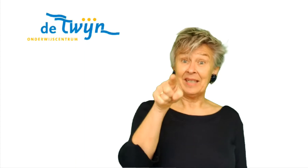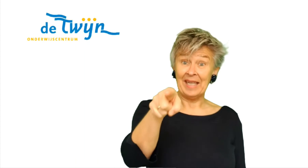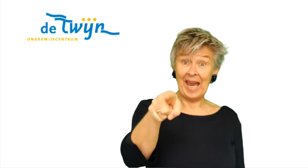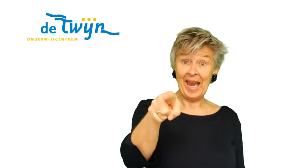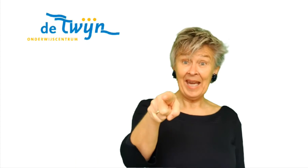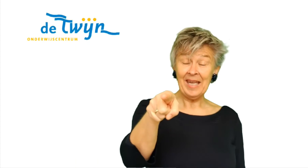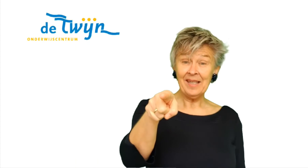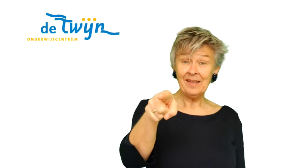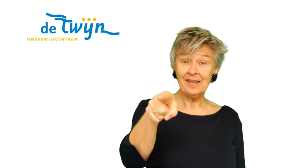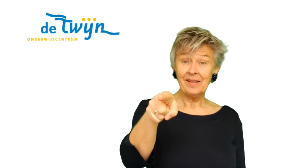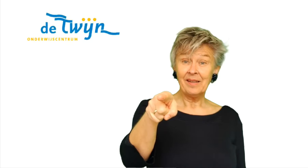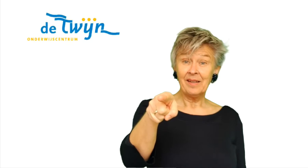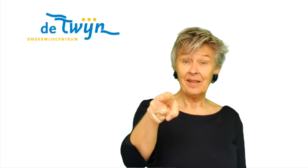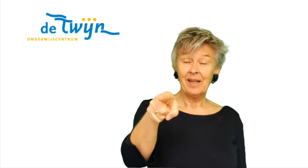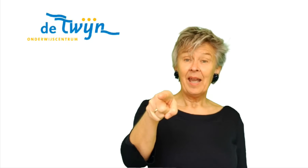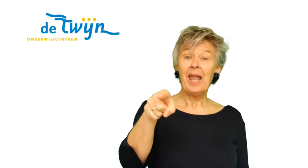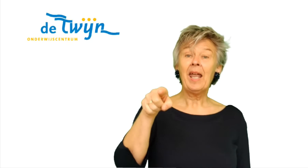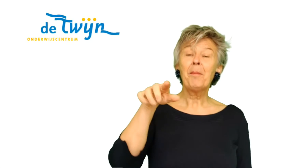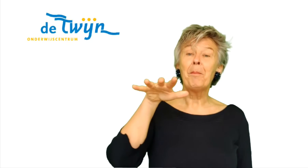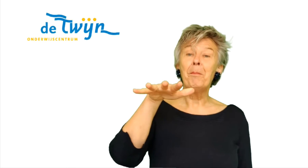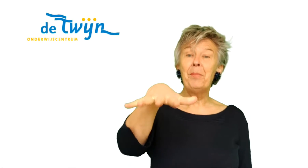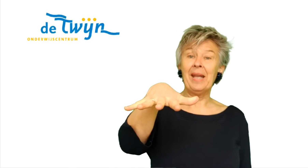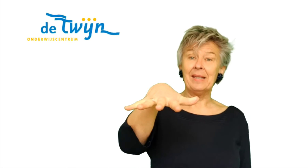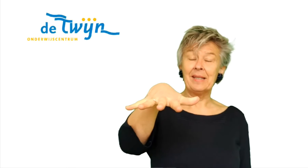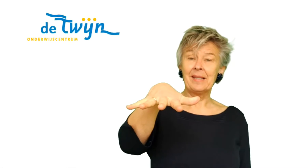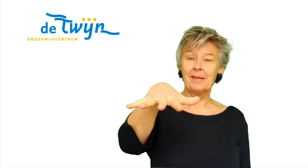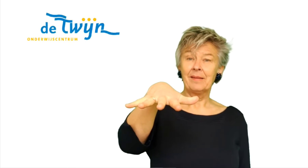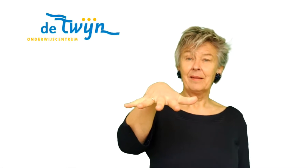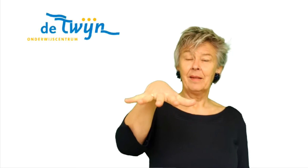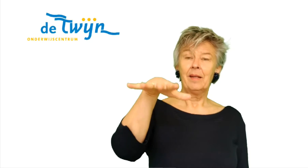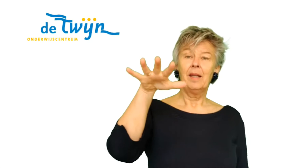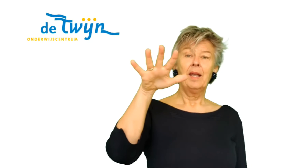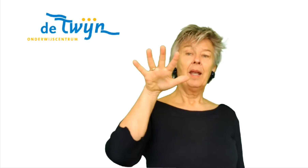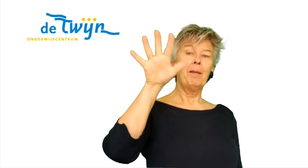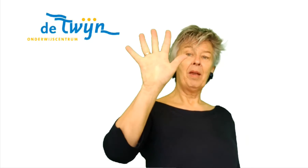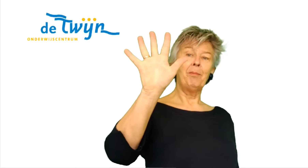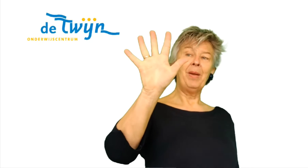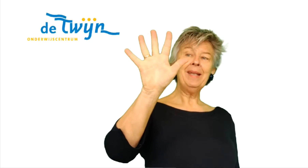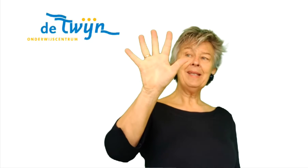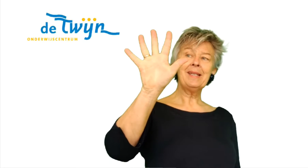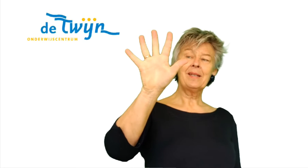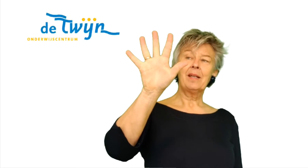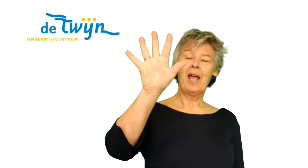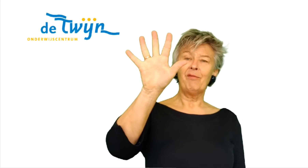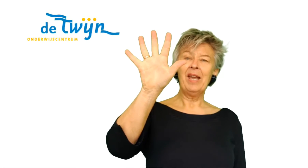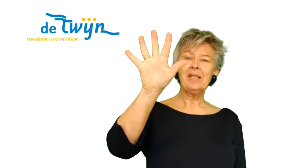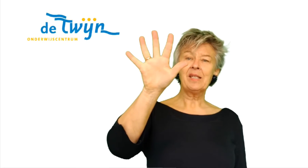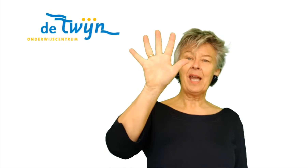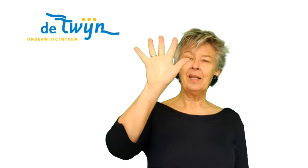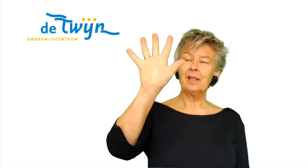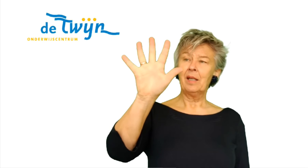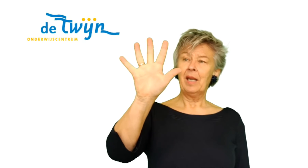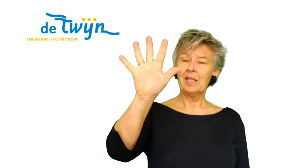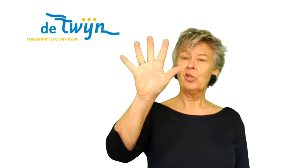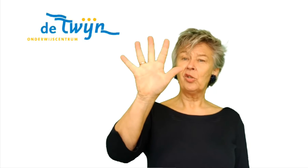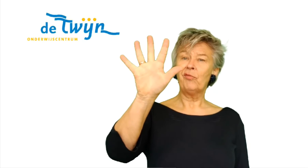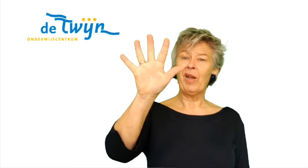jij er bent. En bij bent, aanwezig zijn, is het dus die